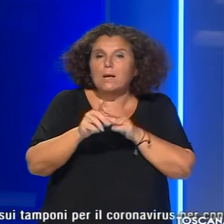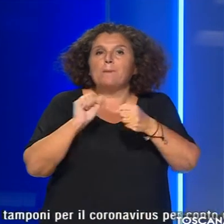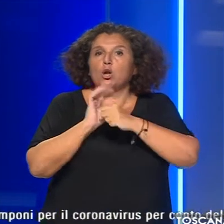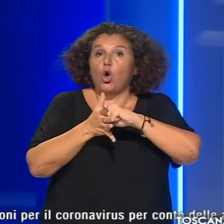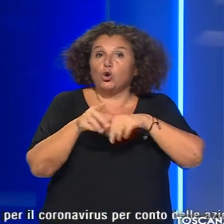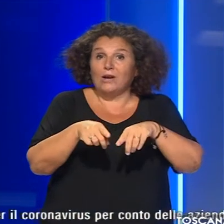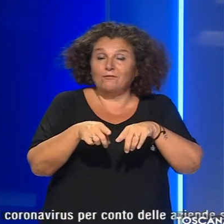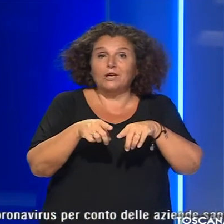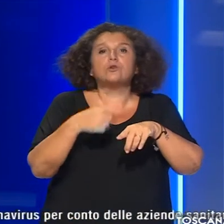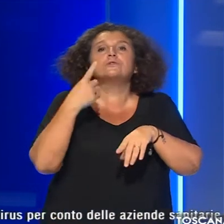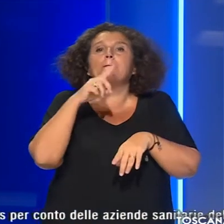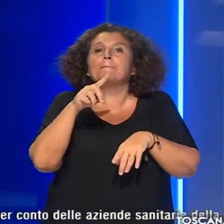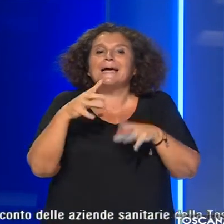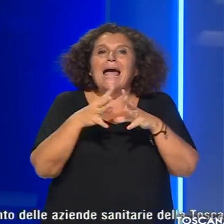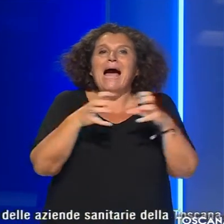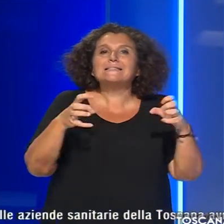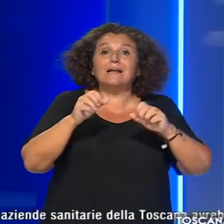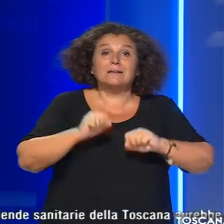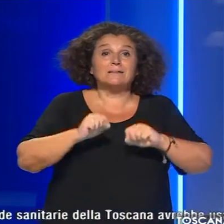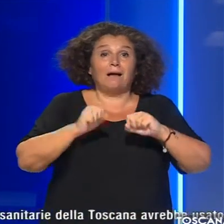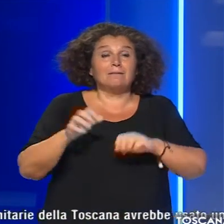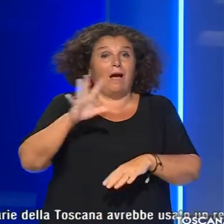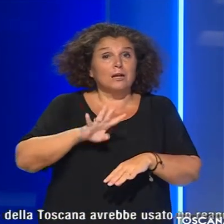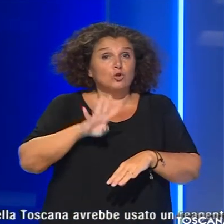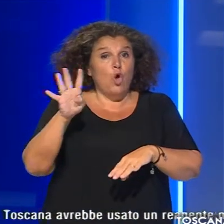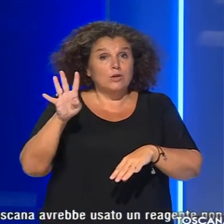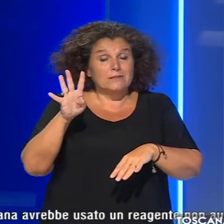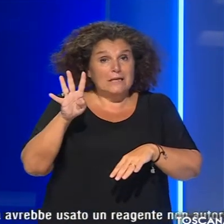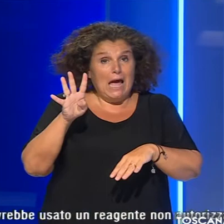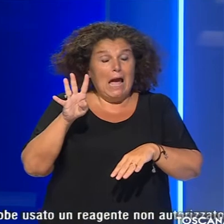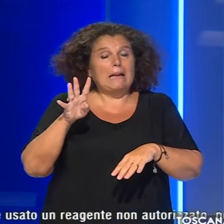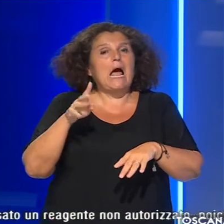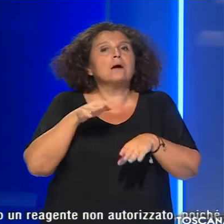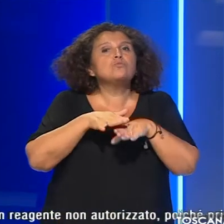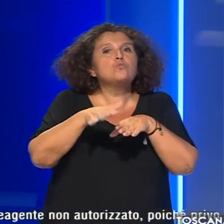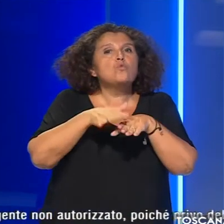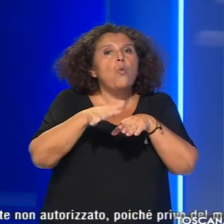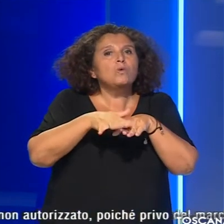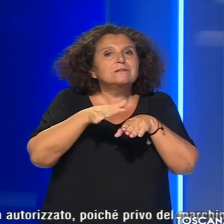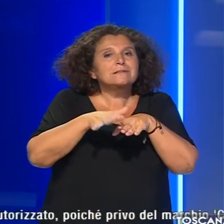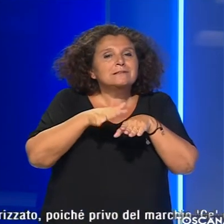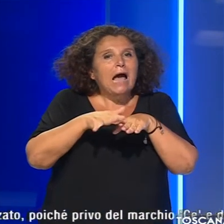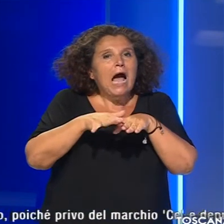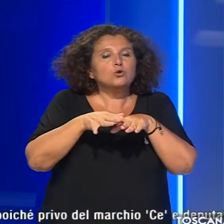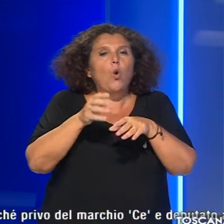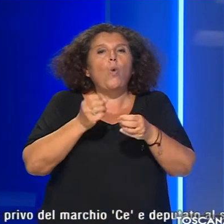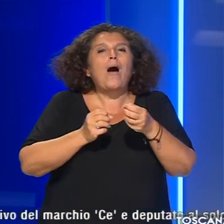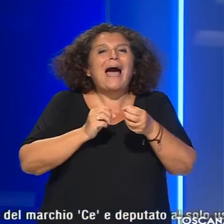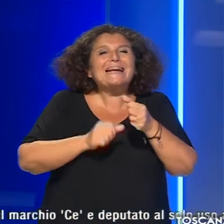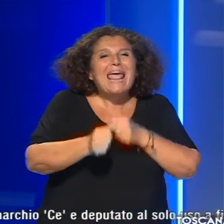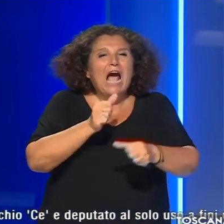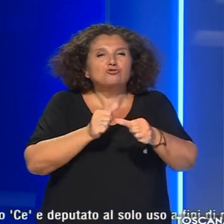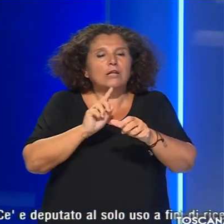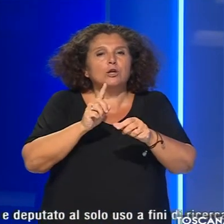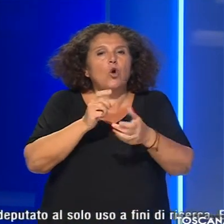per conto delle aziende sanitarie della Toscana avrebbe usato un reagente non